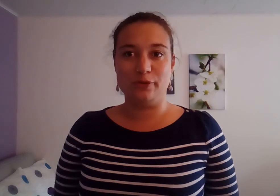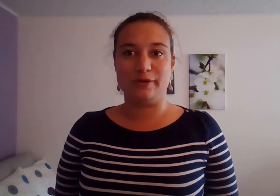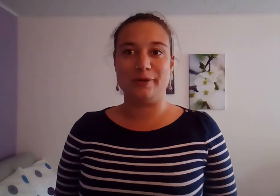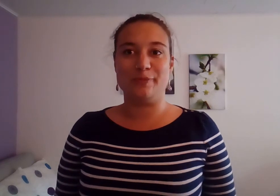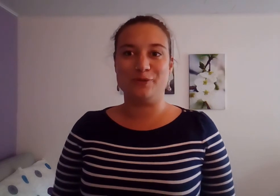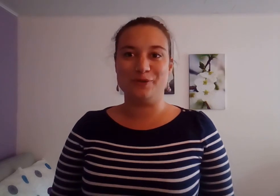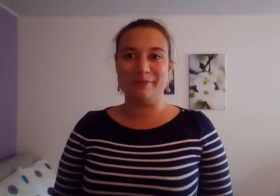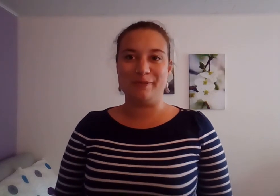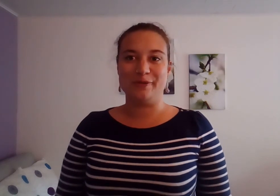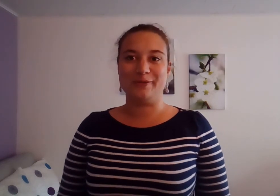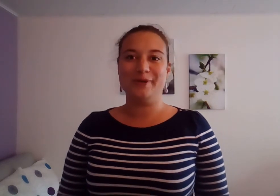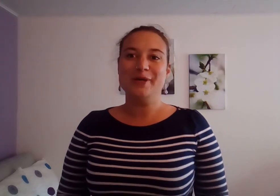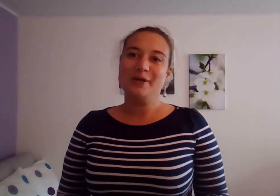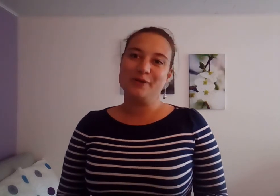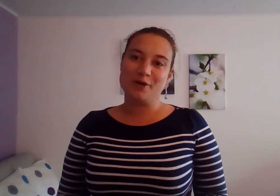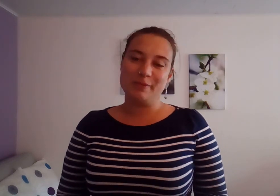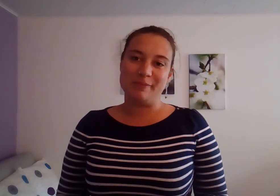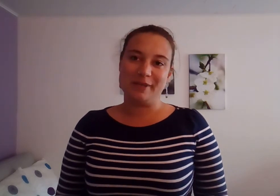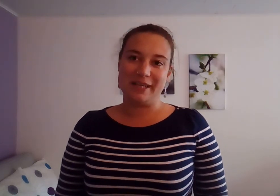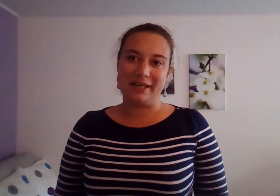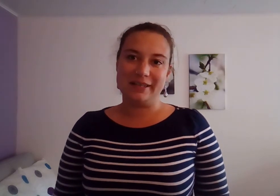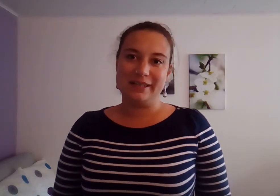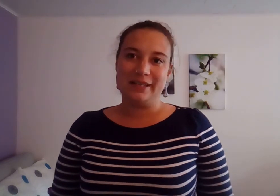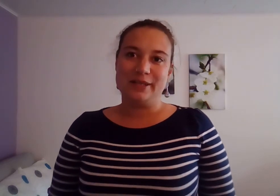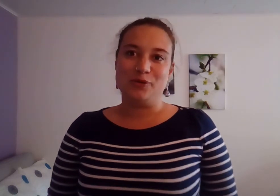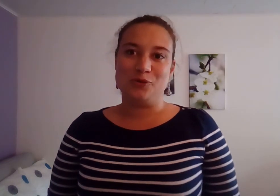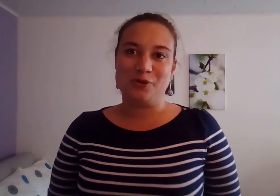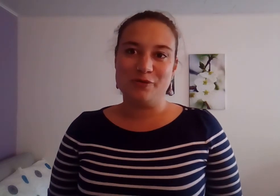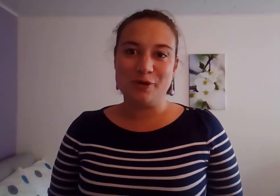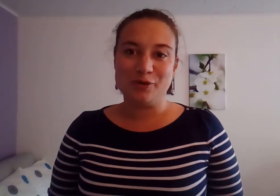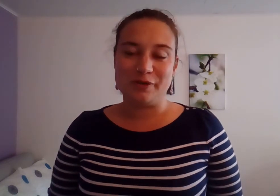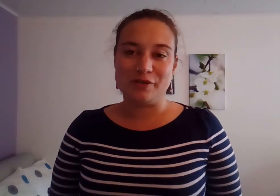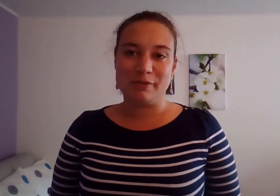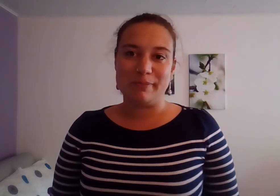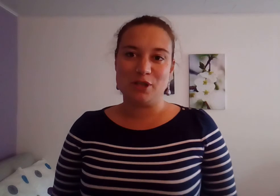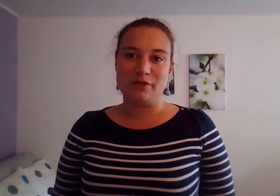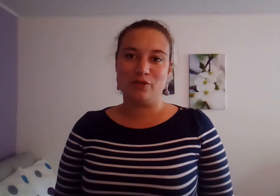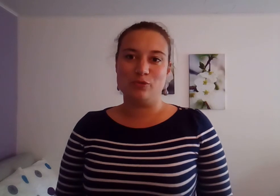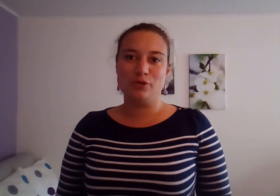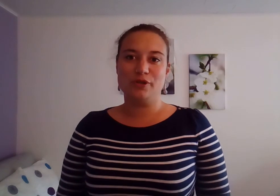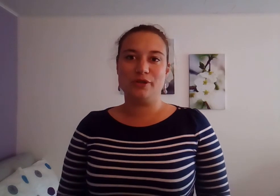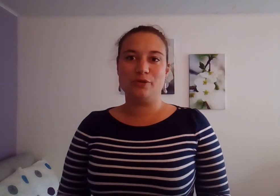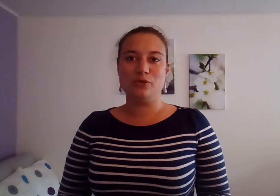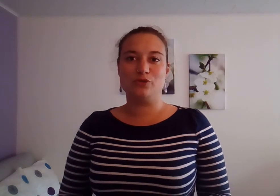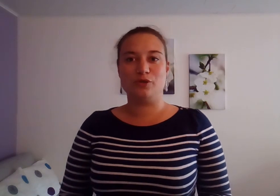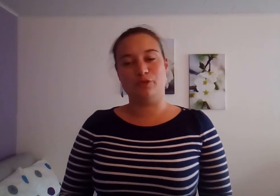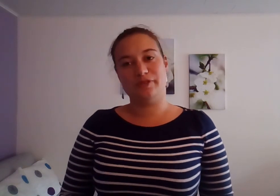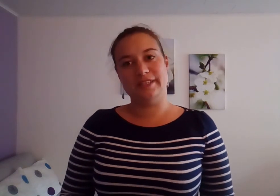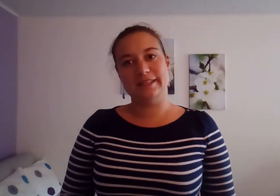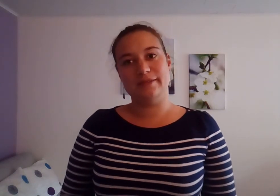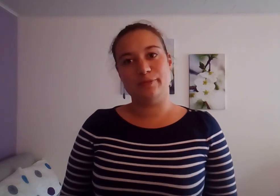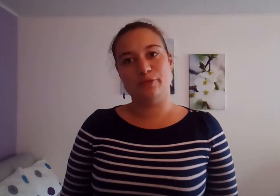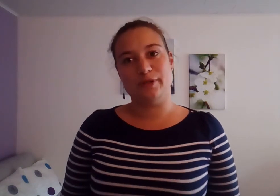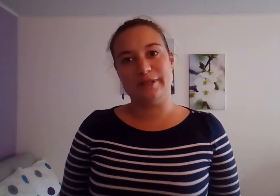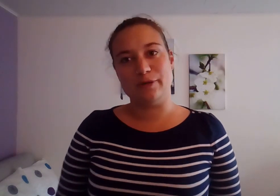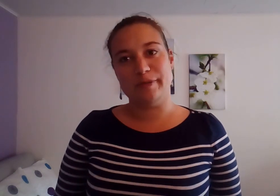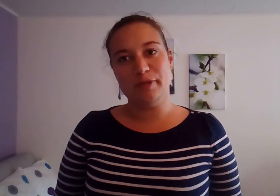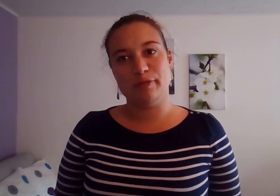pour d'autres mamans dans le même cas. Vous me retrouvez sur ma page Facebook ou sur mon site pour un accompagnement